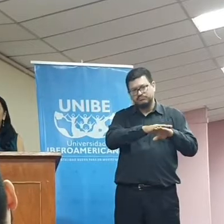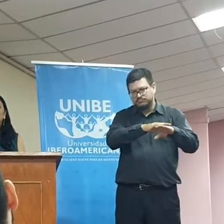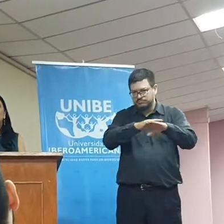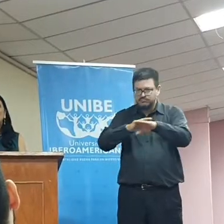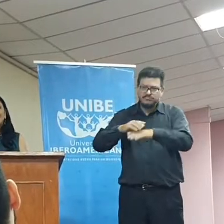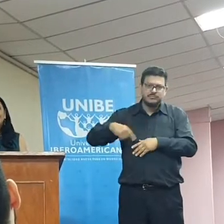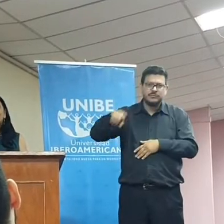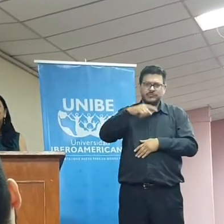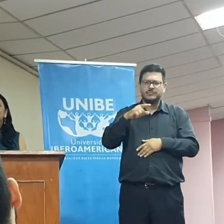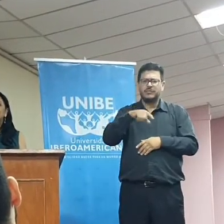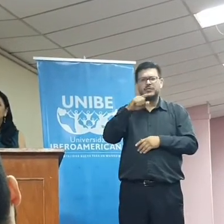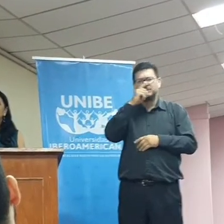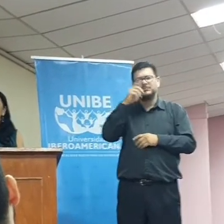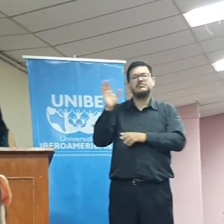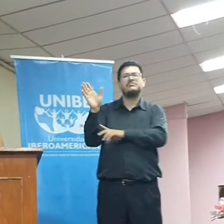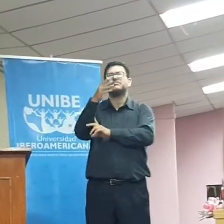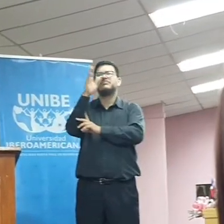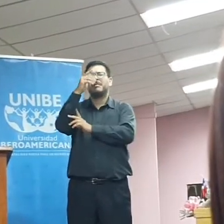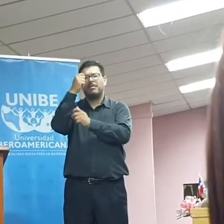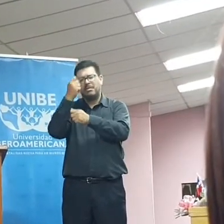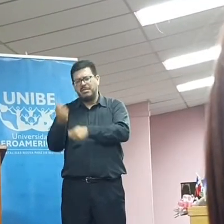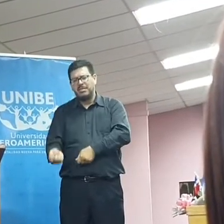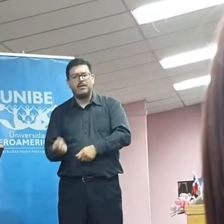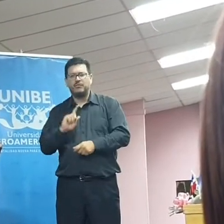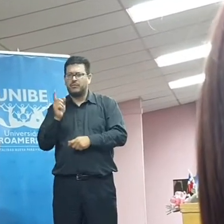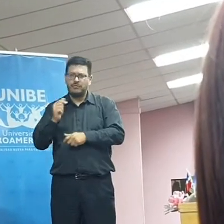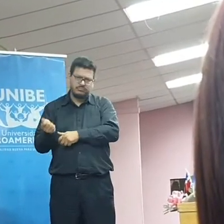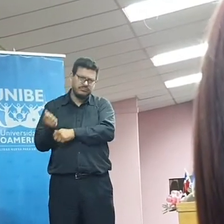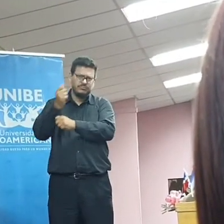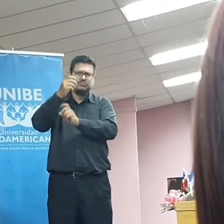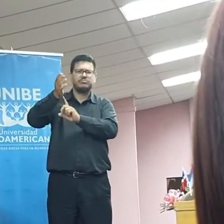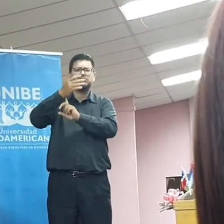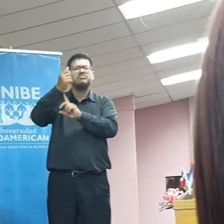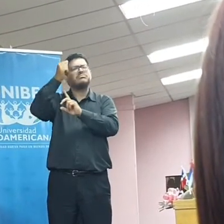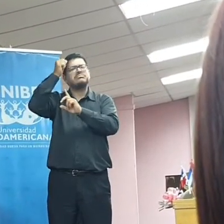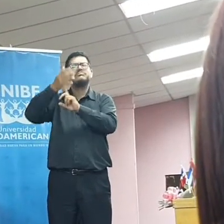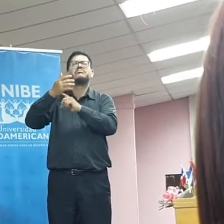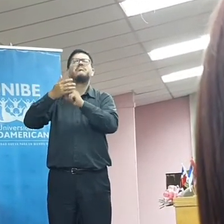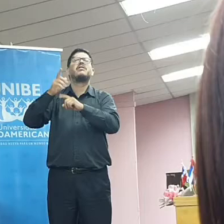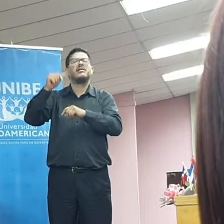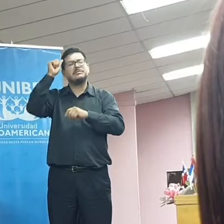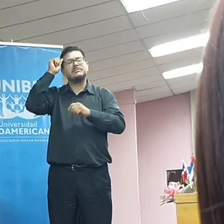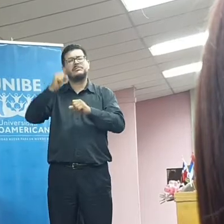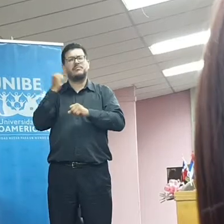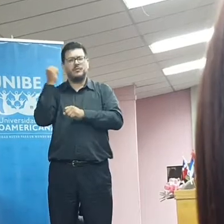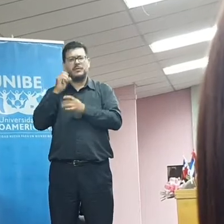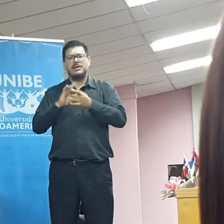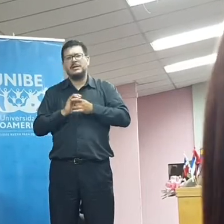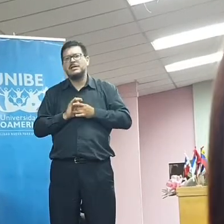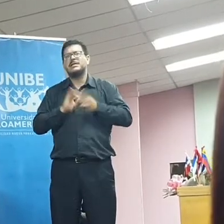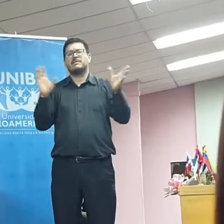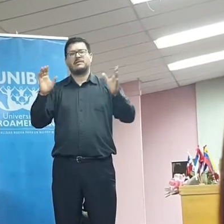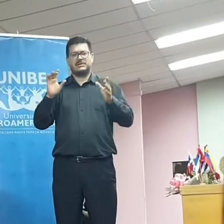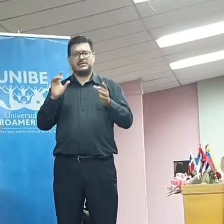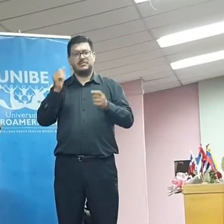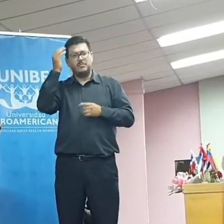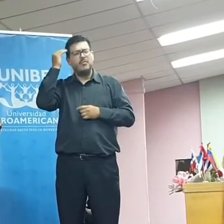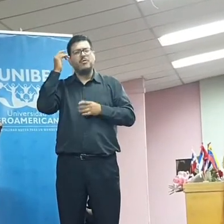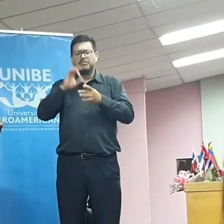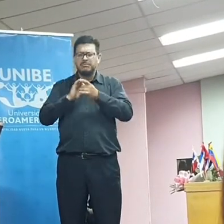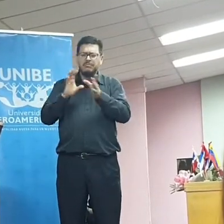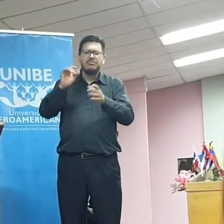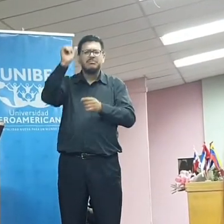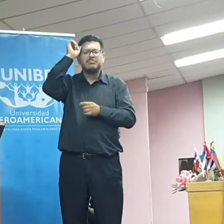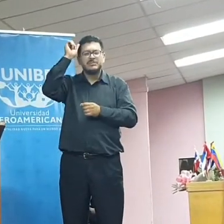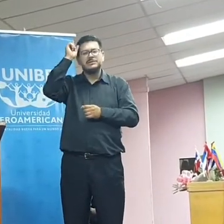ustedes no bajar la bandera, la bandera de la libertad, porque solamente es libre aquella